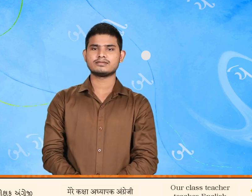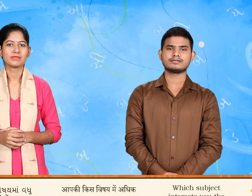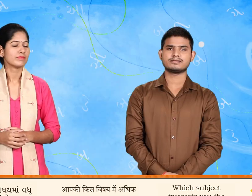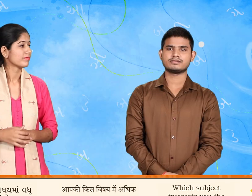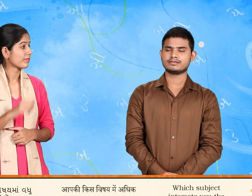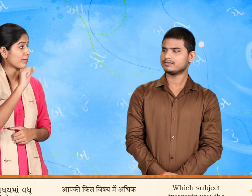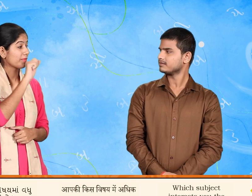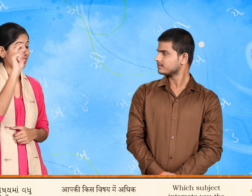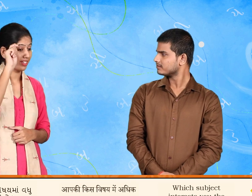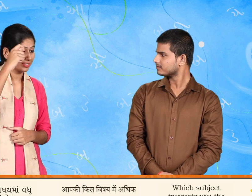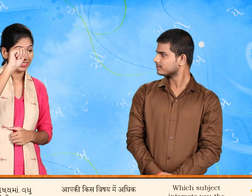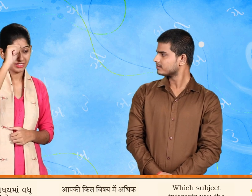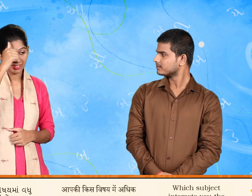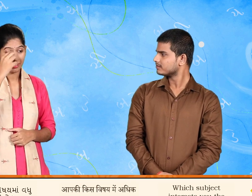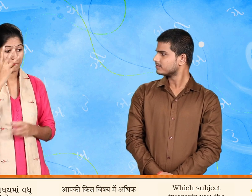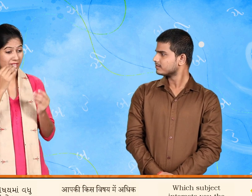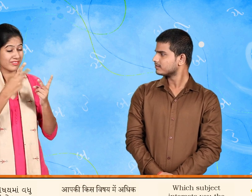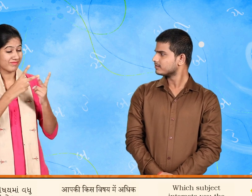તમને કયા વિશ્રામાં વધુ રસ પડે છે